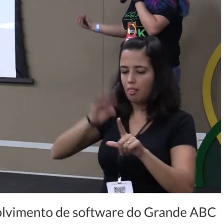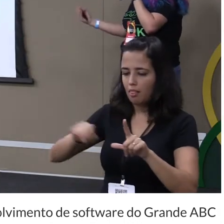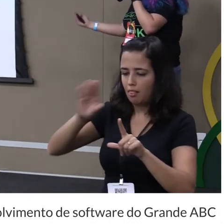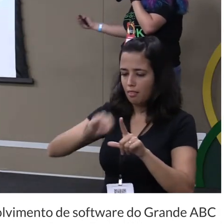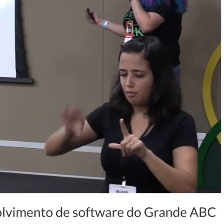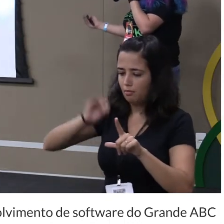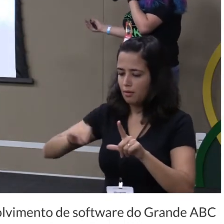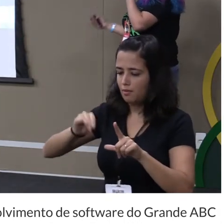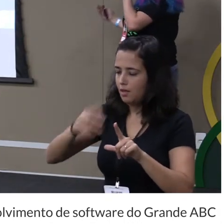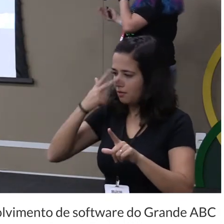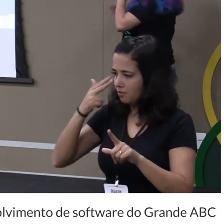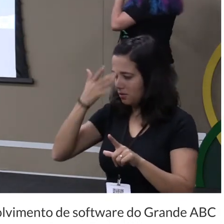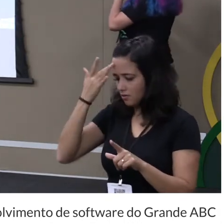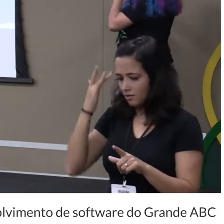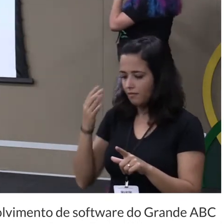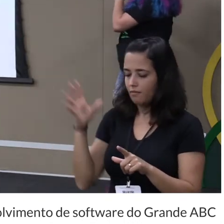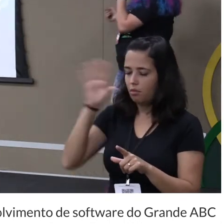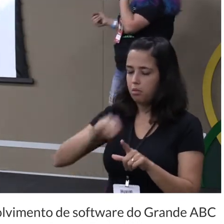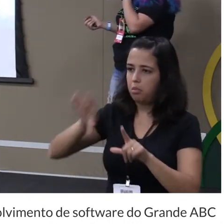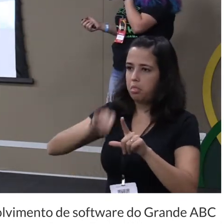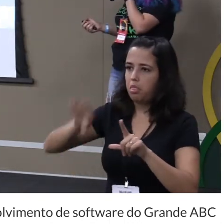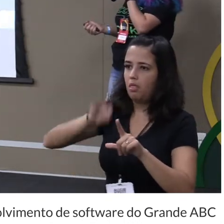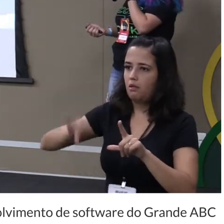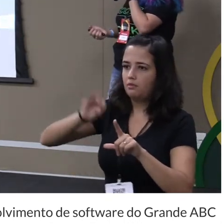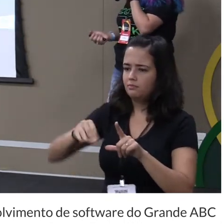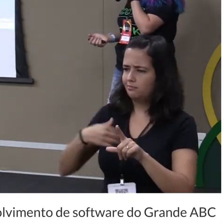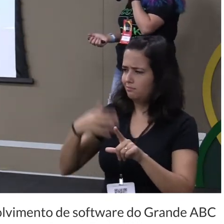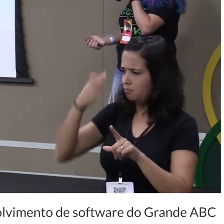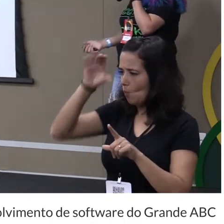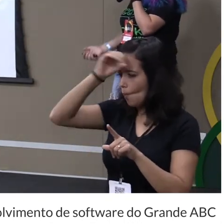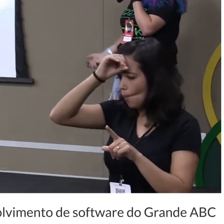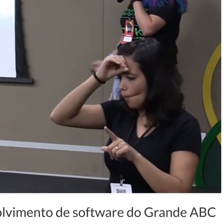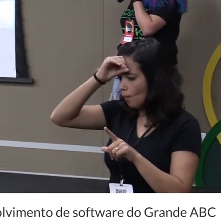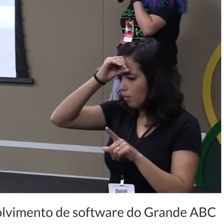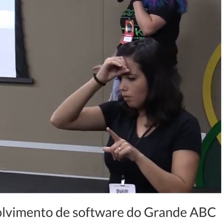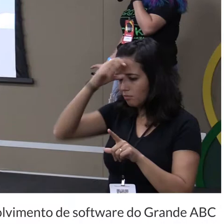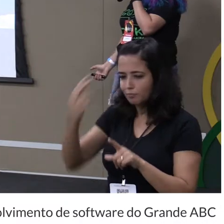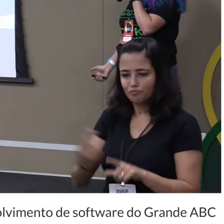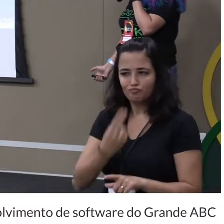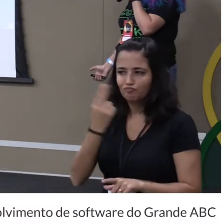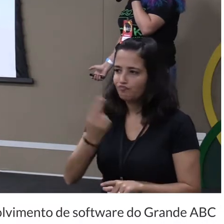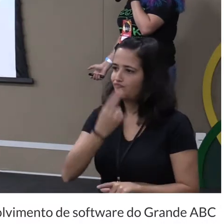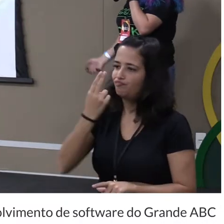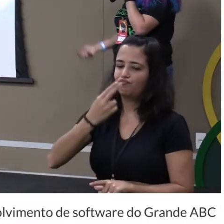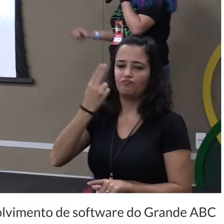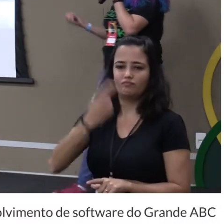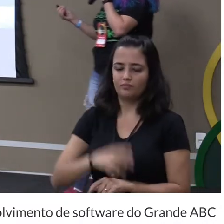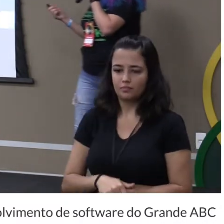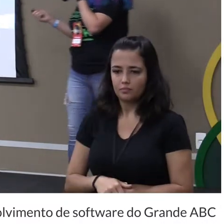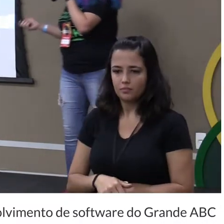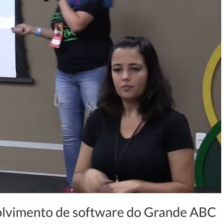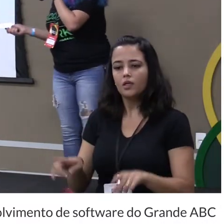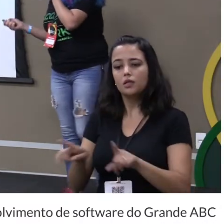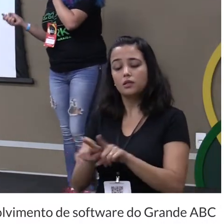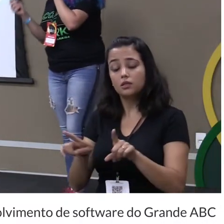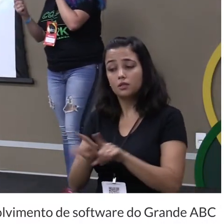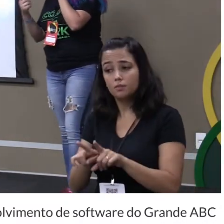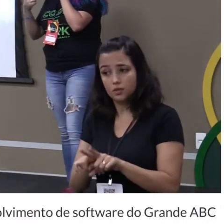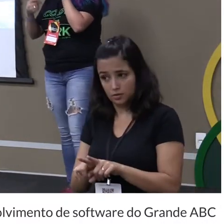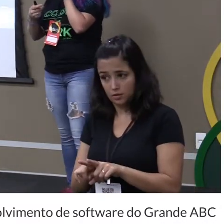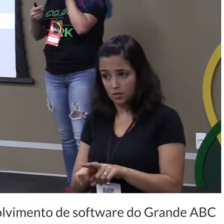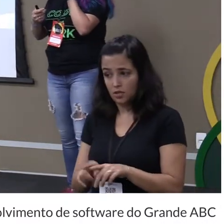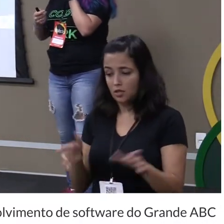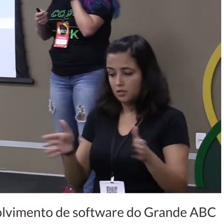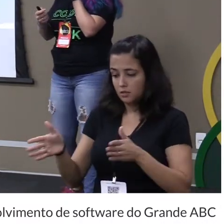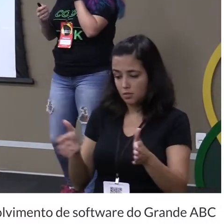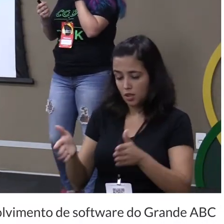aquele robozinho tal aquela voz e aí eu falei mano não dá não dá outra questão sem ser